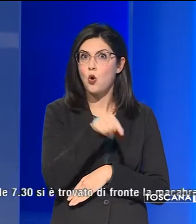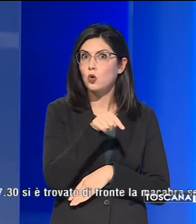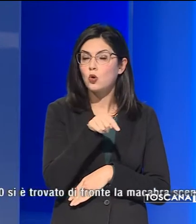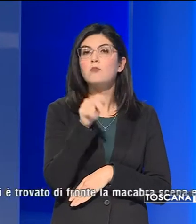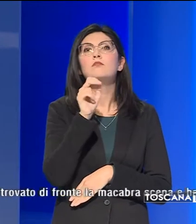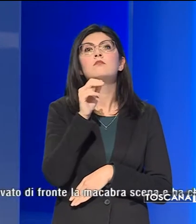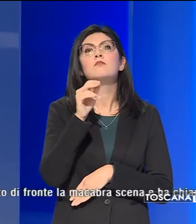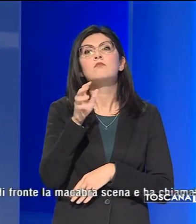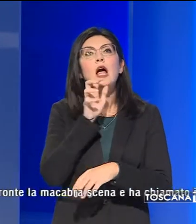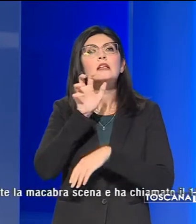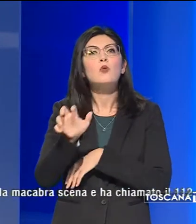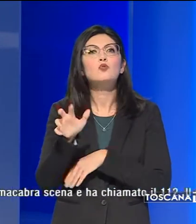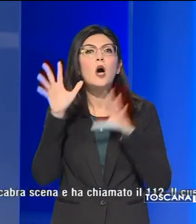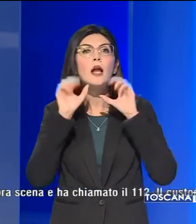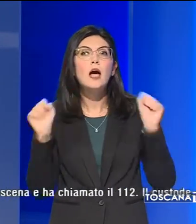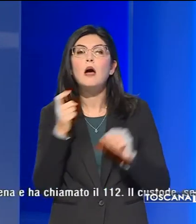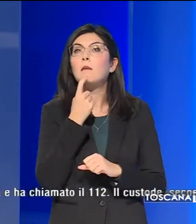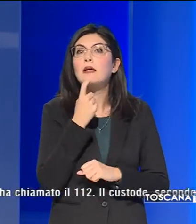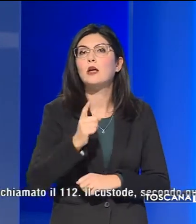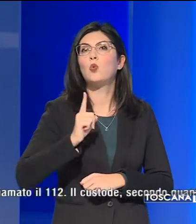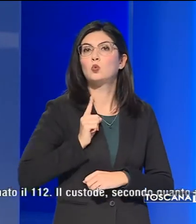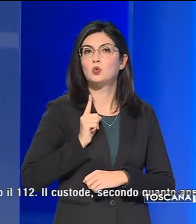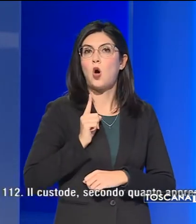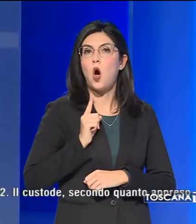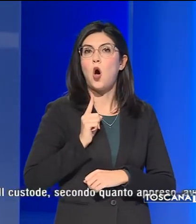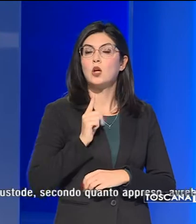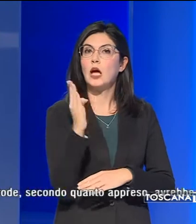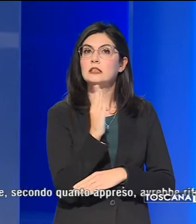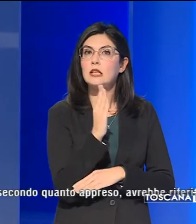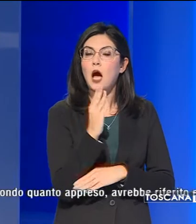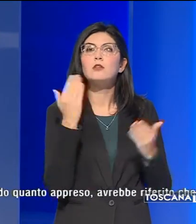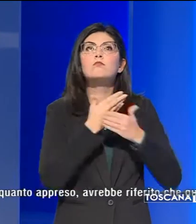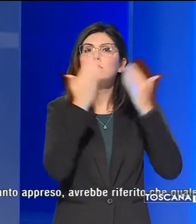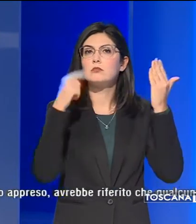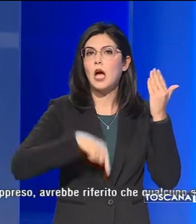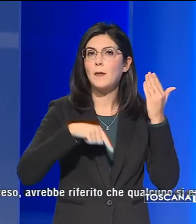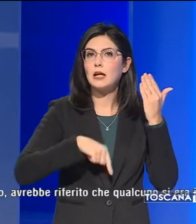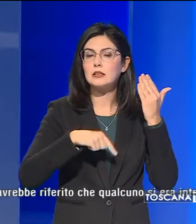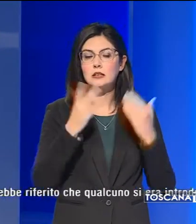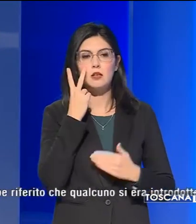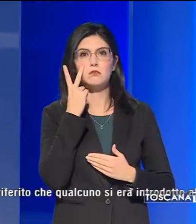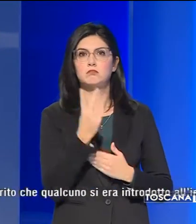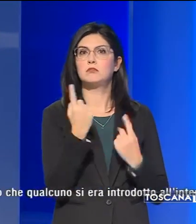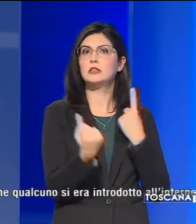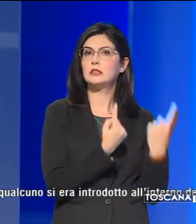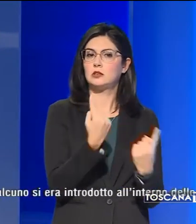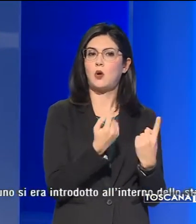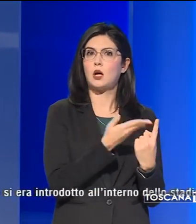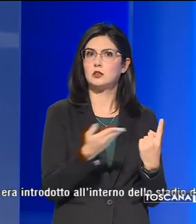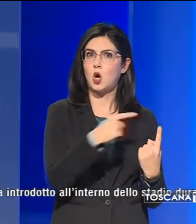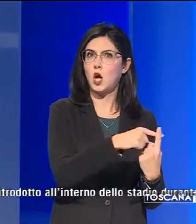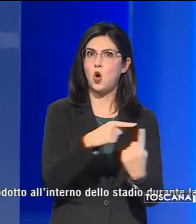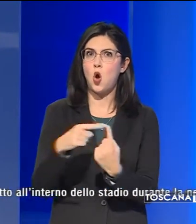carabinieri è stato il custode dell'impianto che stamani si è trofato di fronte alla macabra scena e ha chiamato il